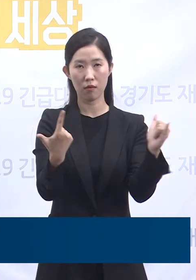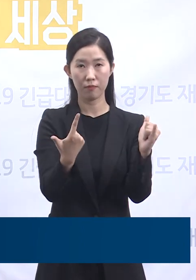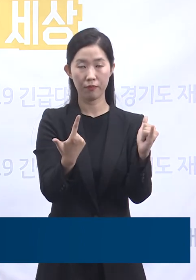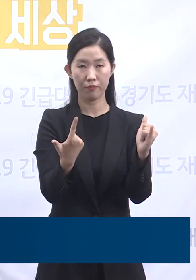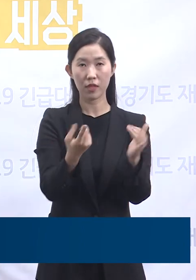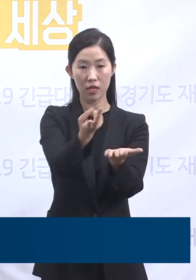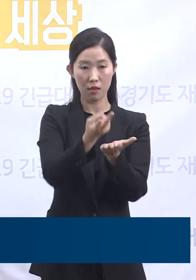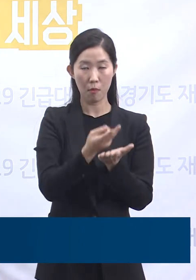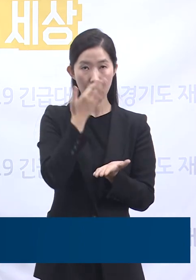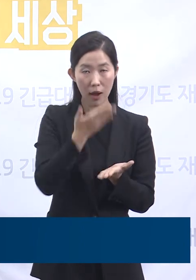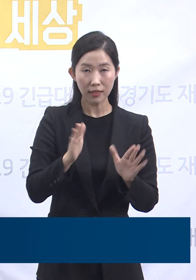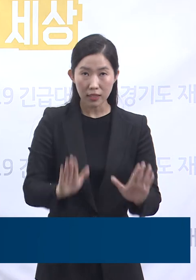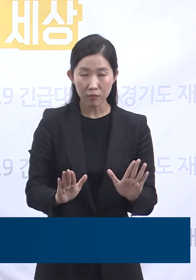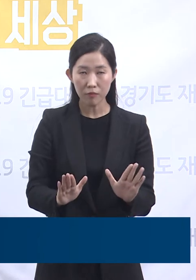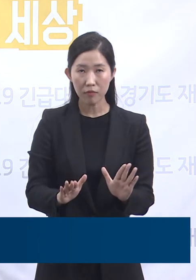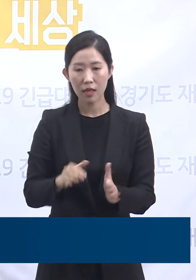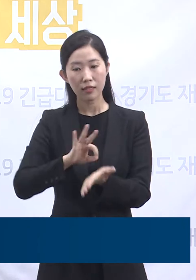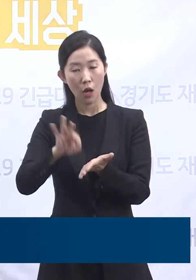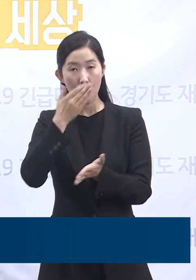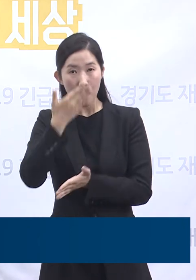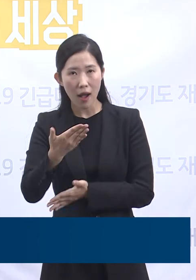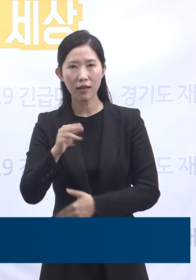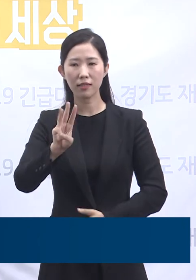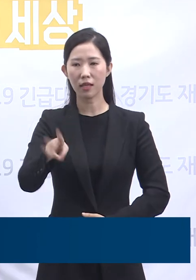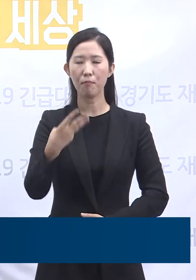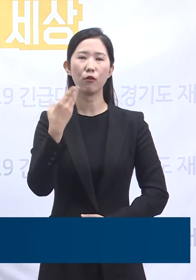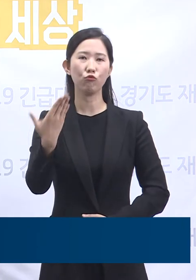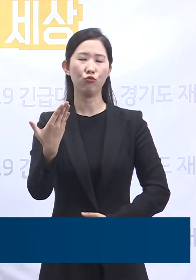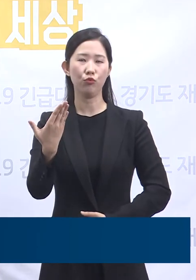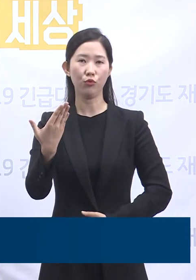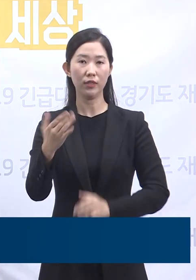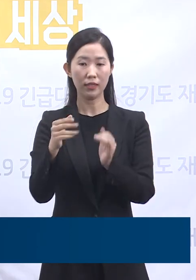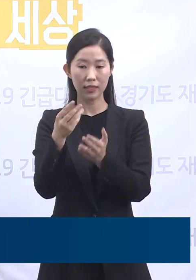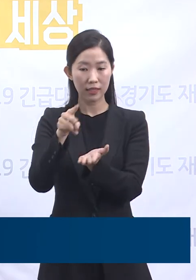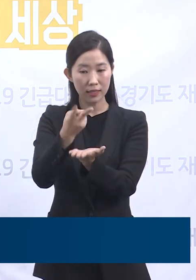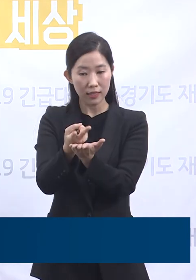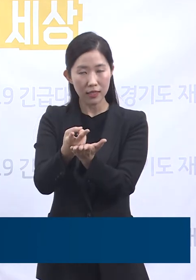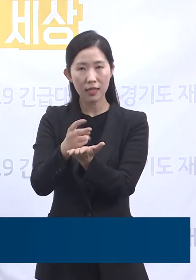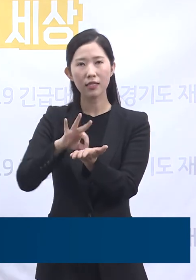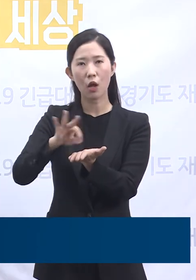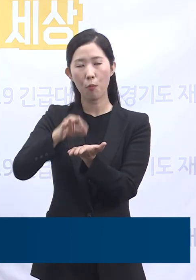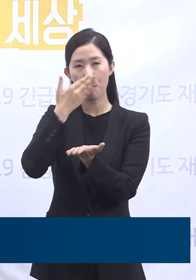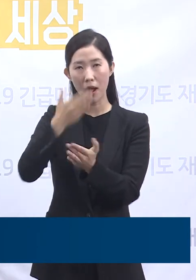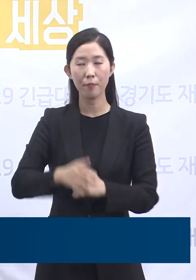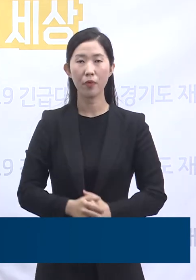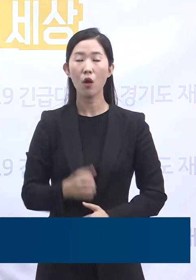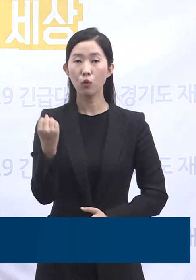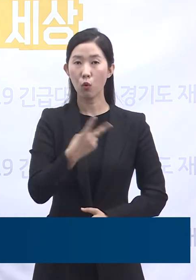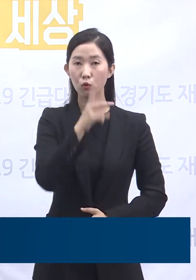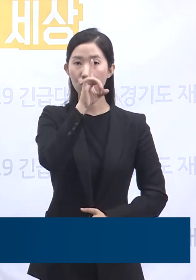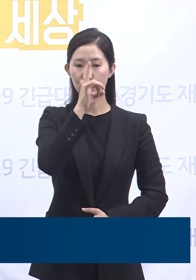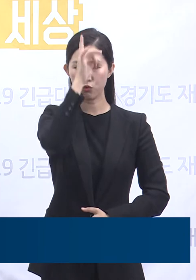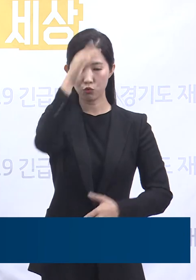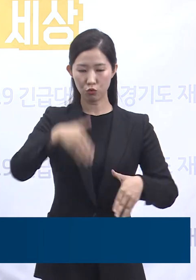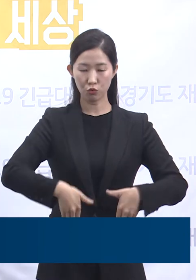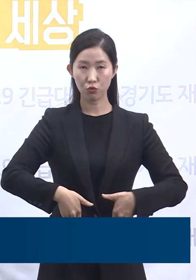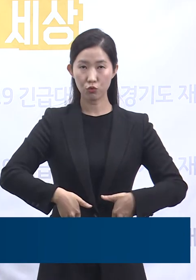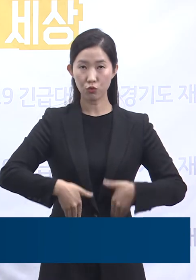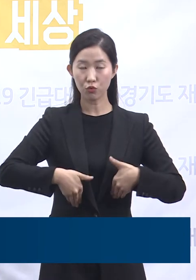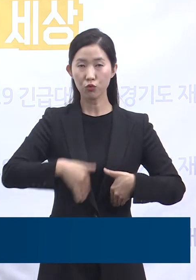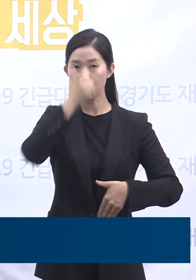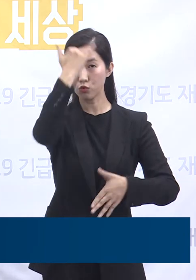현재 309명입니다. 참고로 충남 천안에서 중앙사고수습본부가 운영하고 있는